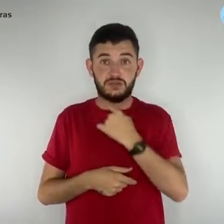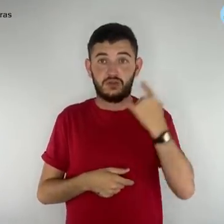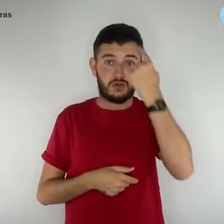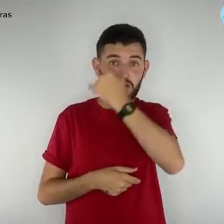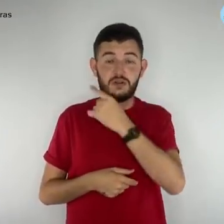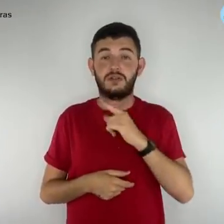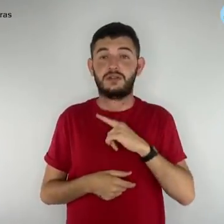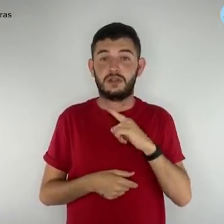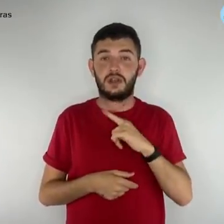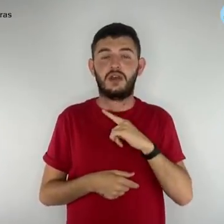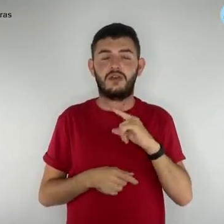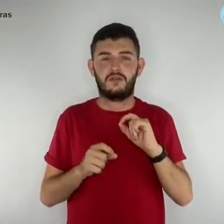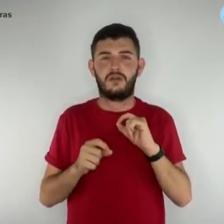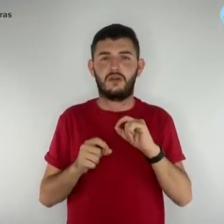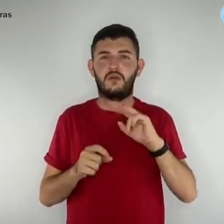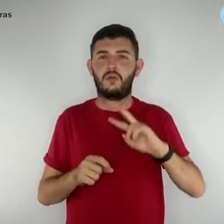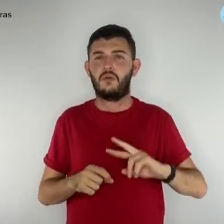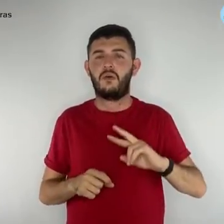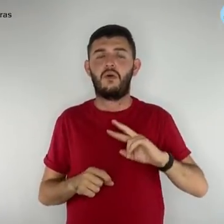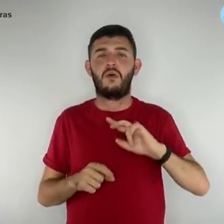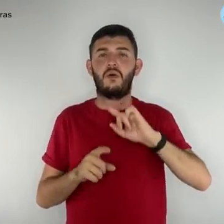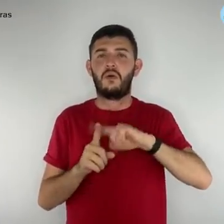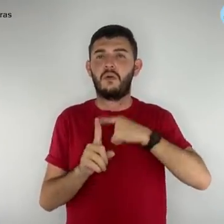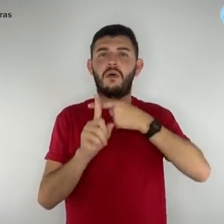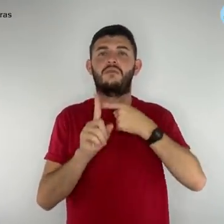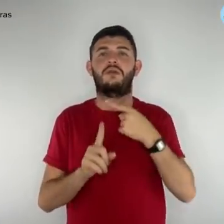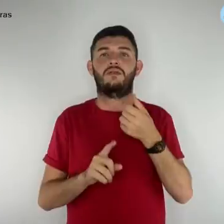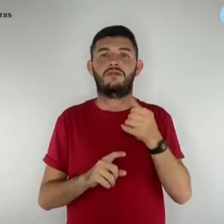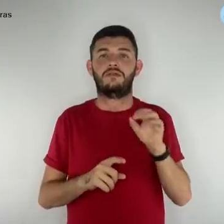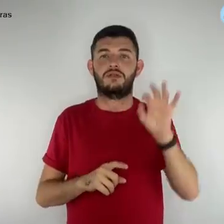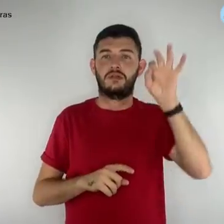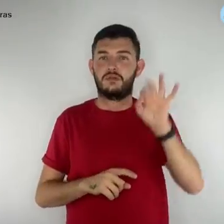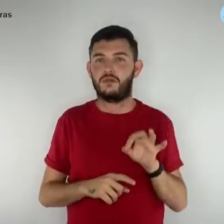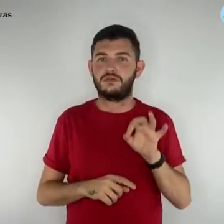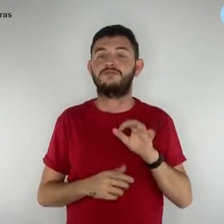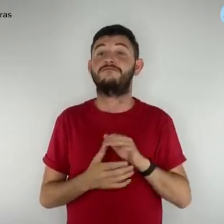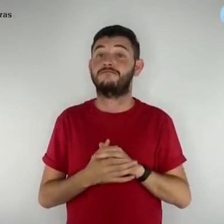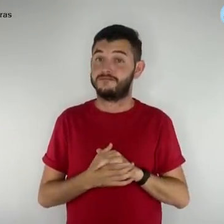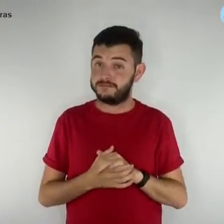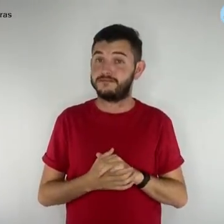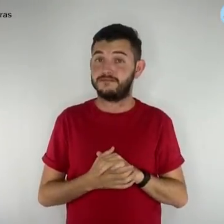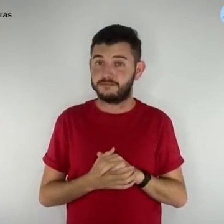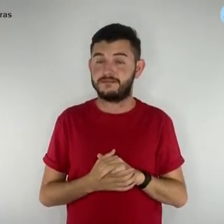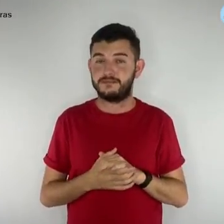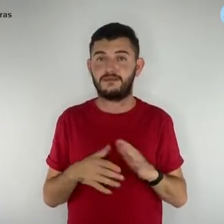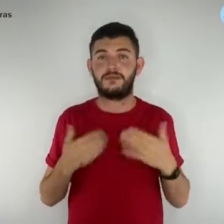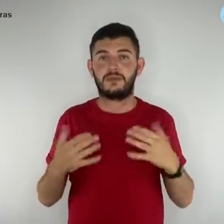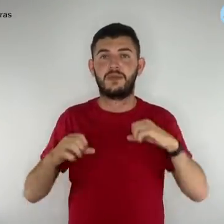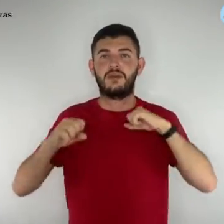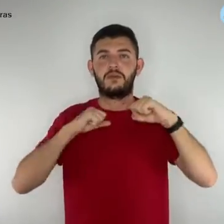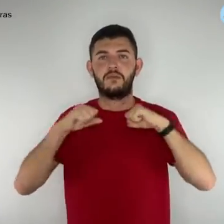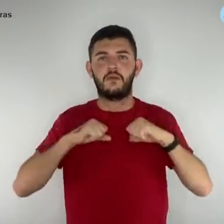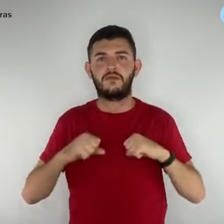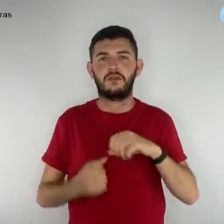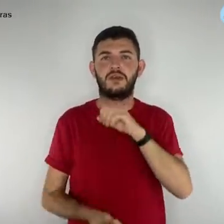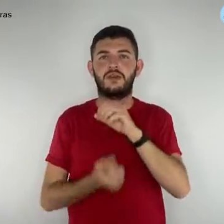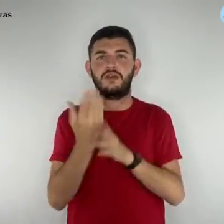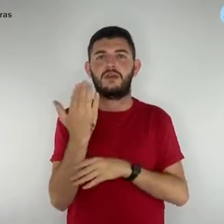tiveram um aumento correspondente a mais de 60%. Foi aquele movimento que criou o auxílio